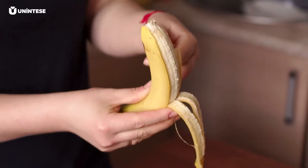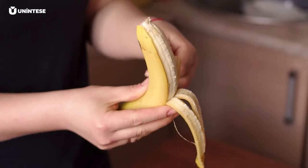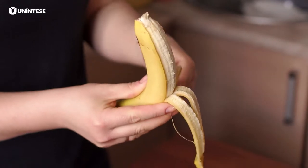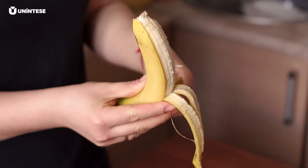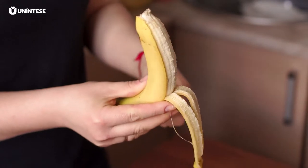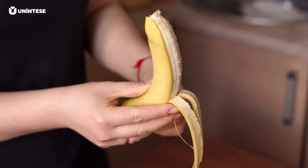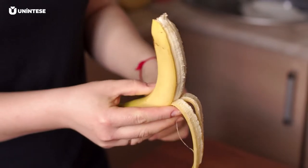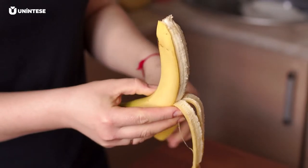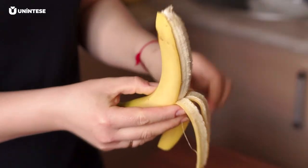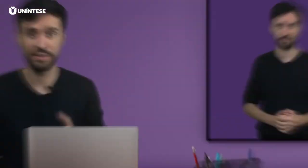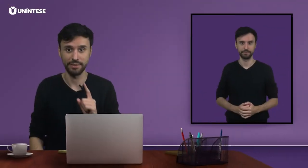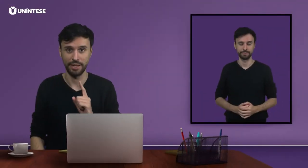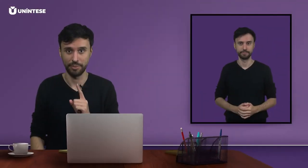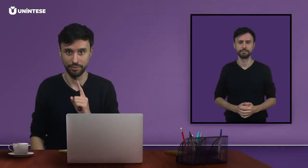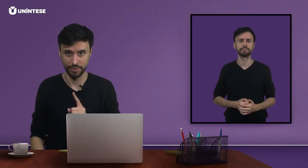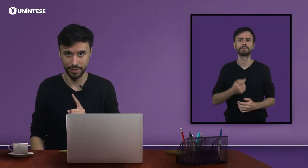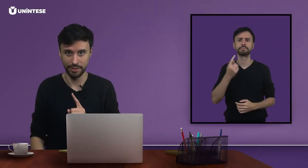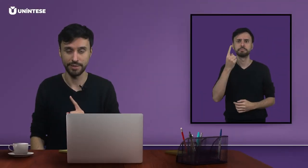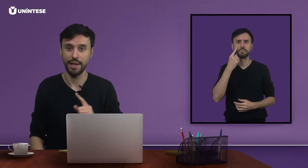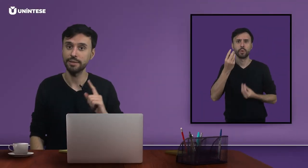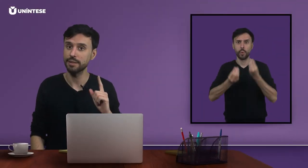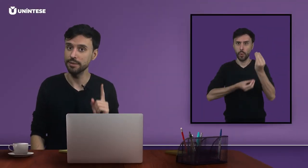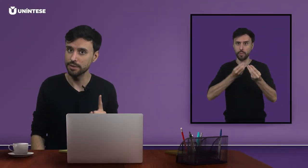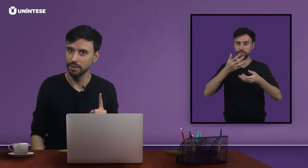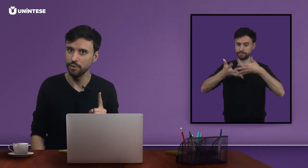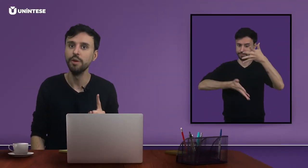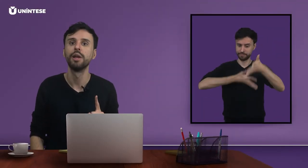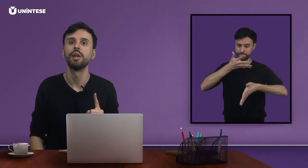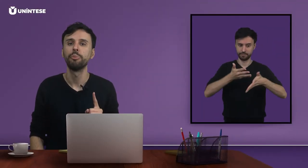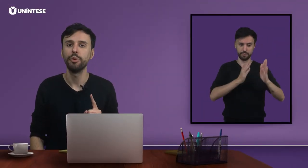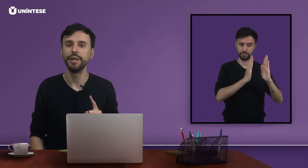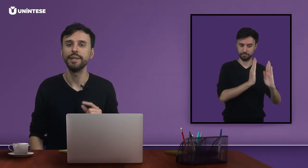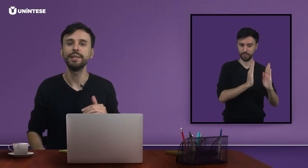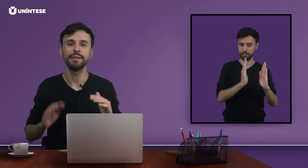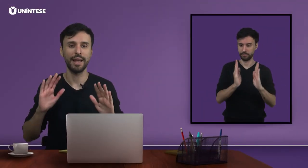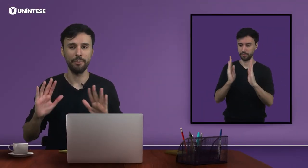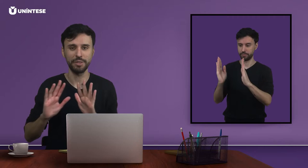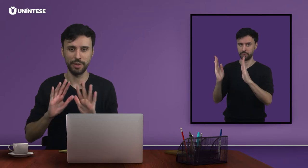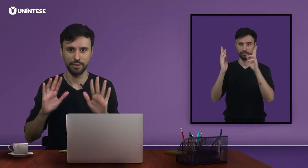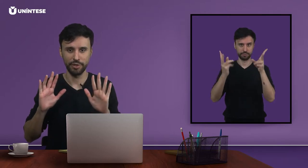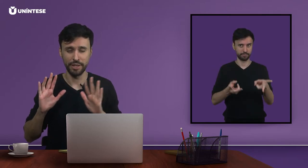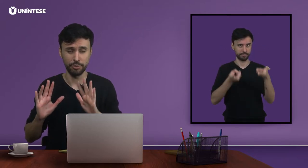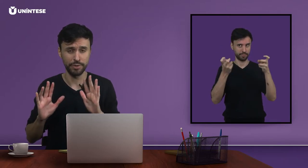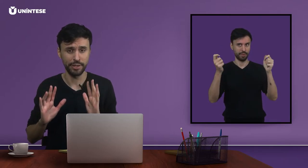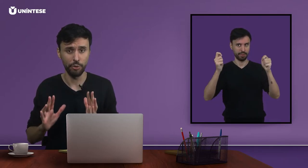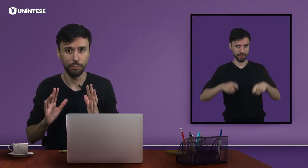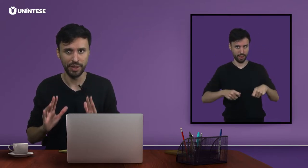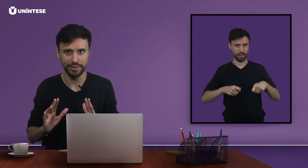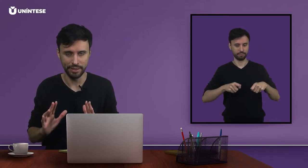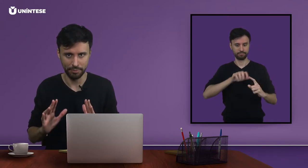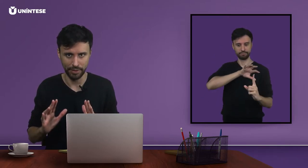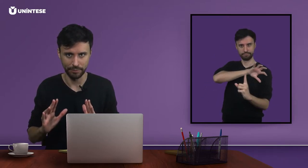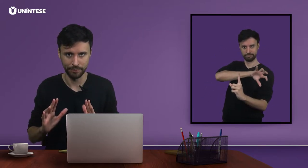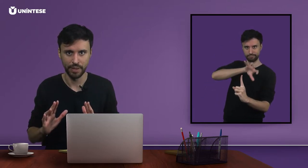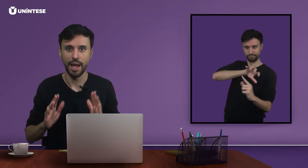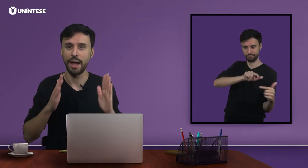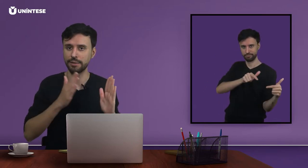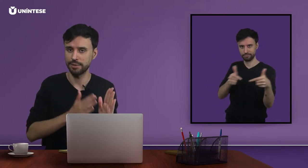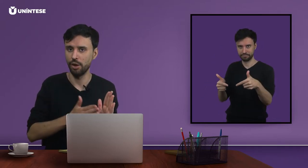Vamos apresentar para vocês esta ação, porém em etapas para que vocês consigam perceber a ação